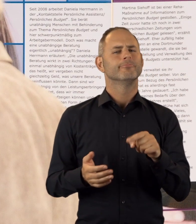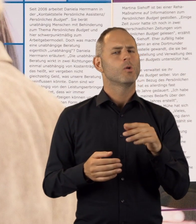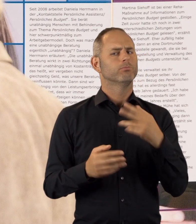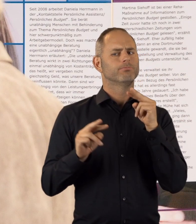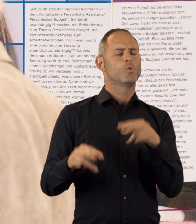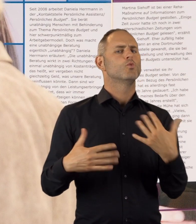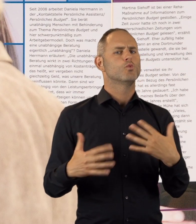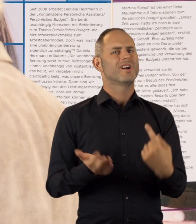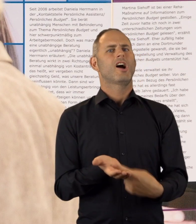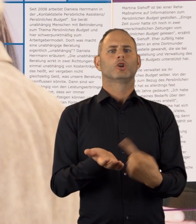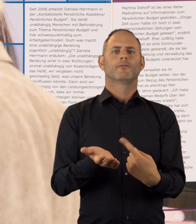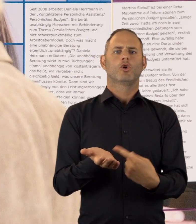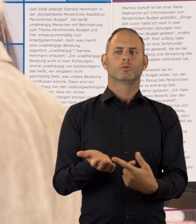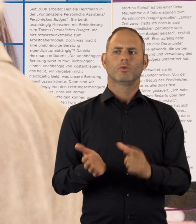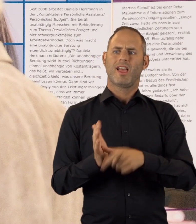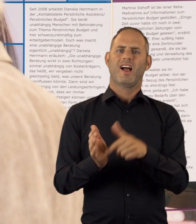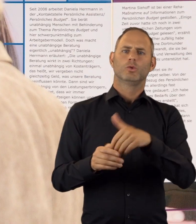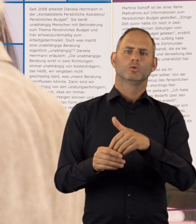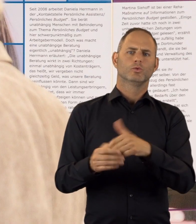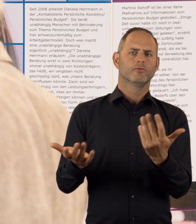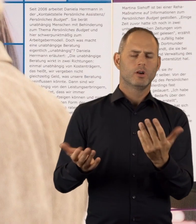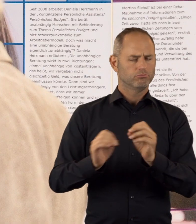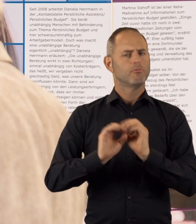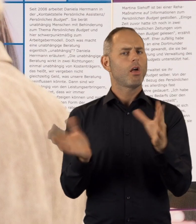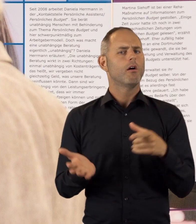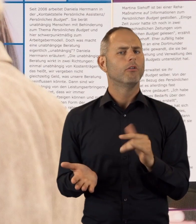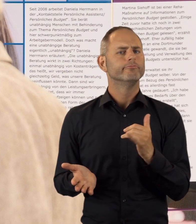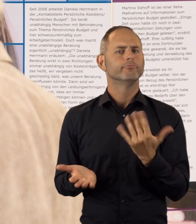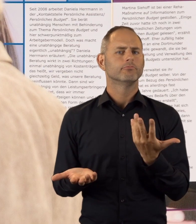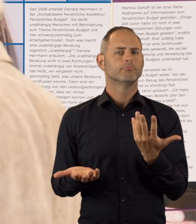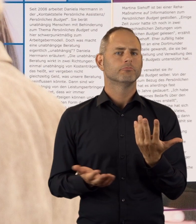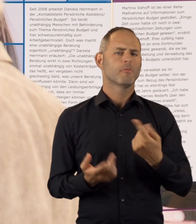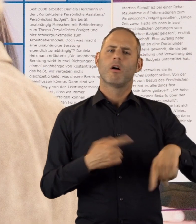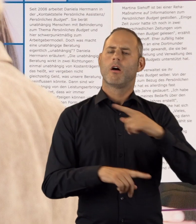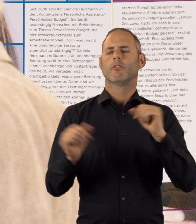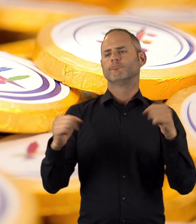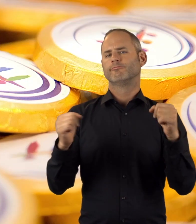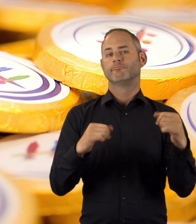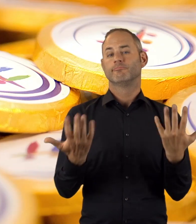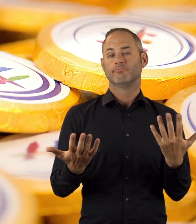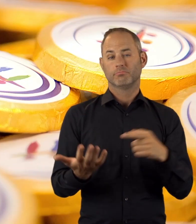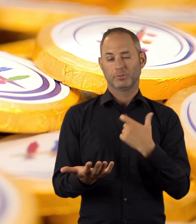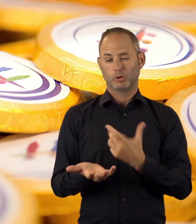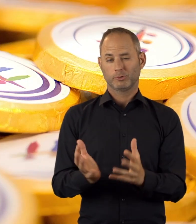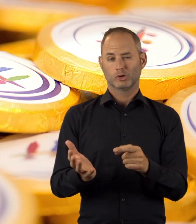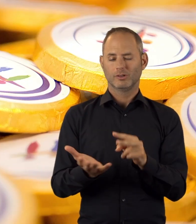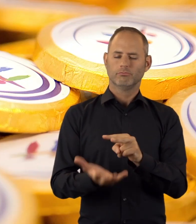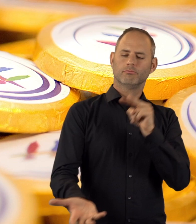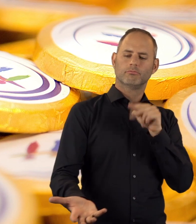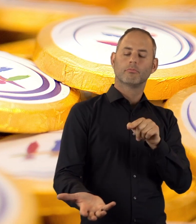Dabei wurden auch die besonderen Herausforderungen dieser Leistungsform deutlich. Die Gesprächsteilnehmenden waren sich einig. Das persönliche Budget